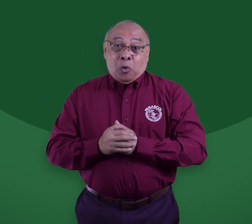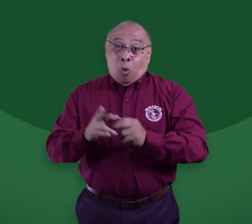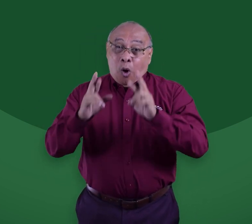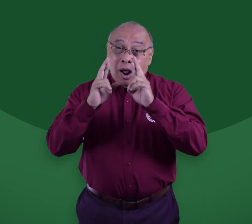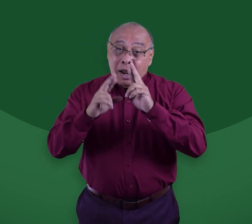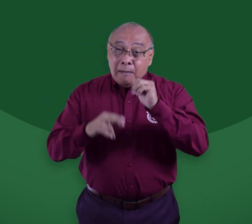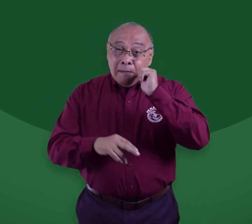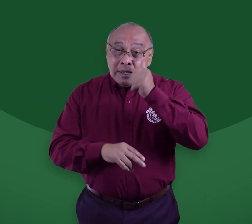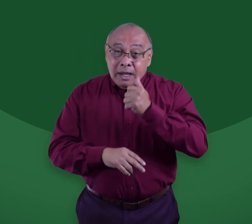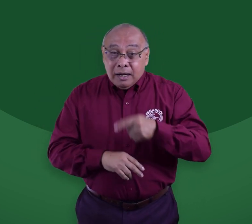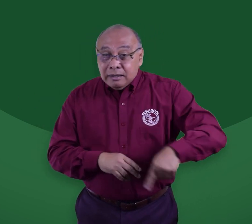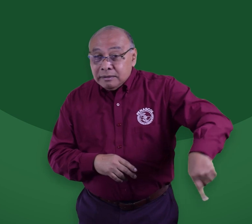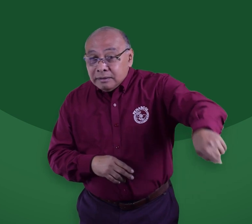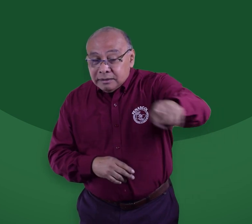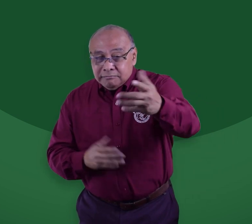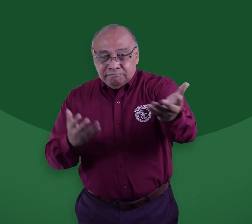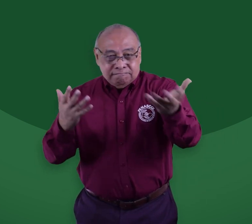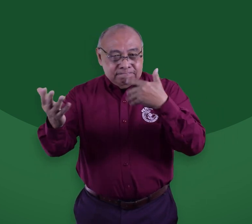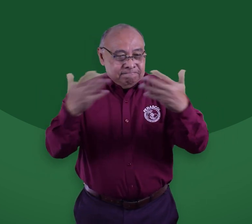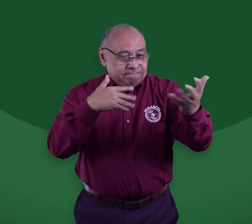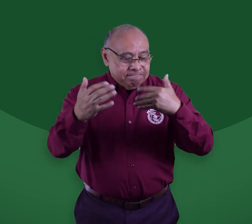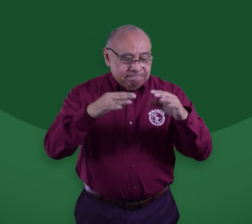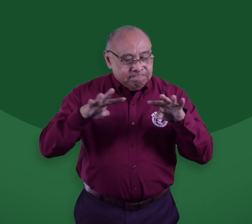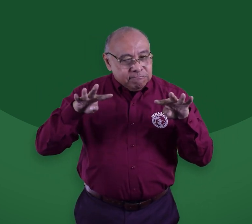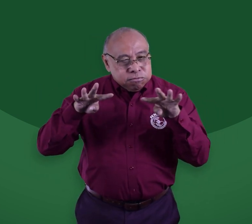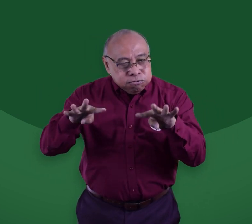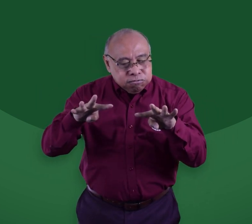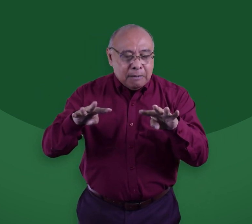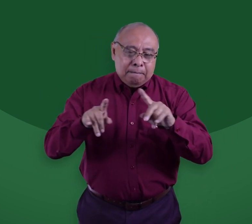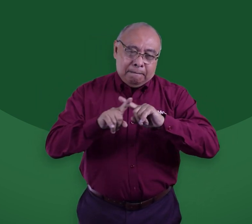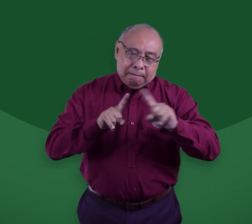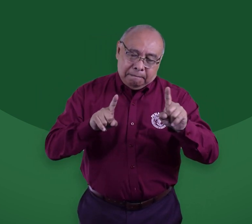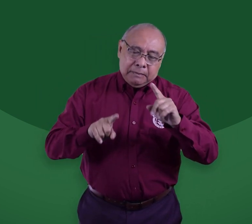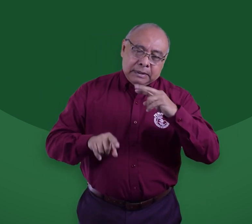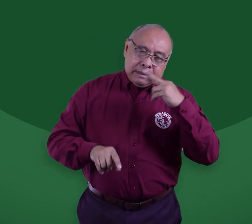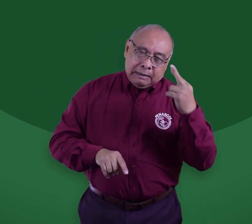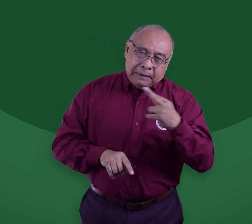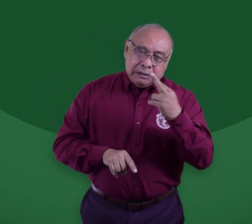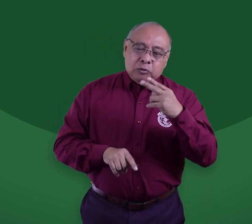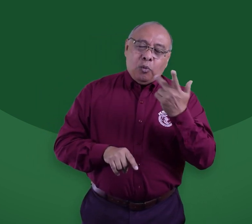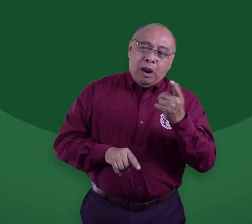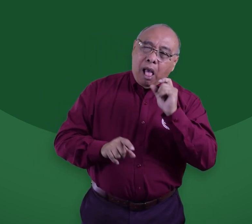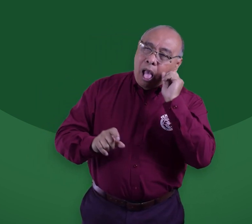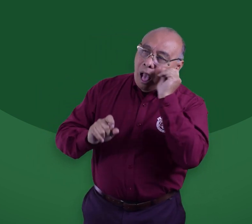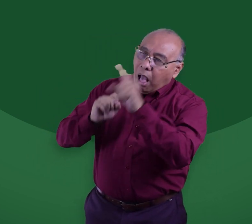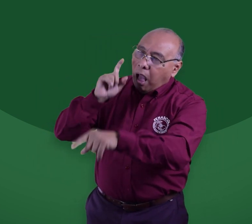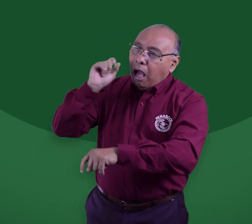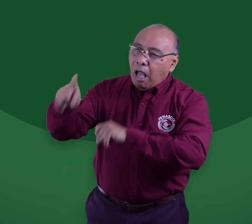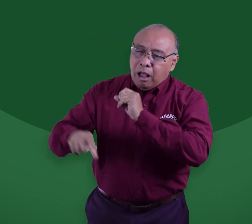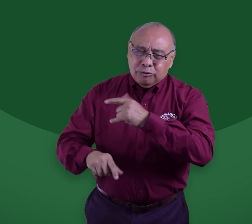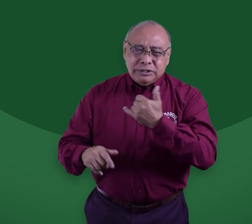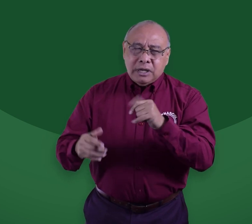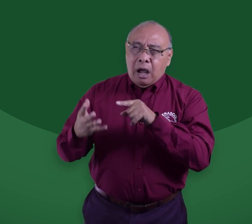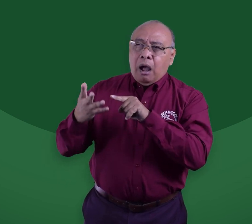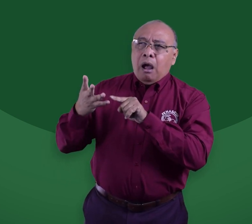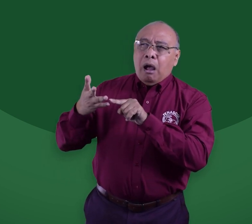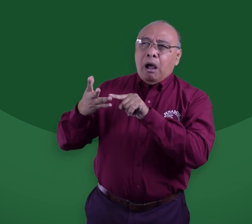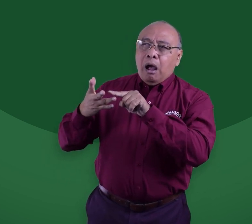informe sobre el tema. Ojalá mañana todos estén muy pendientes y asistan, pero reiteramos no repetir